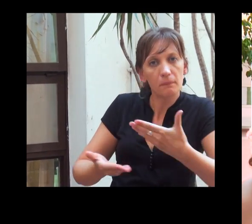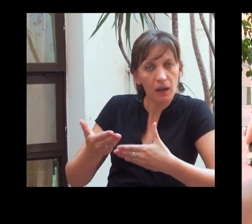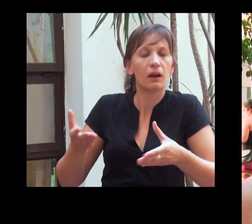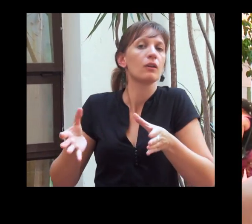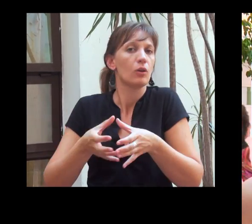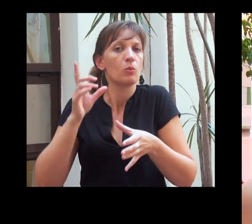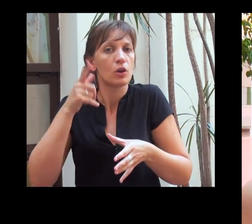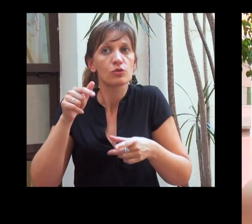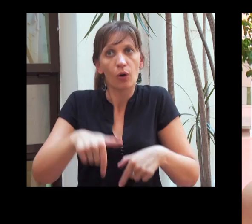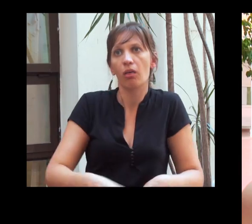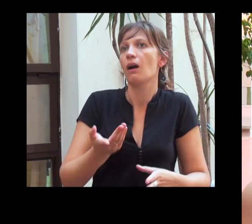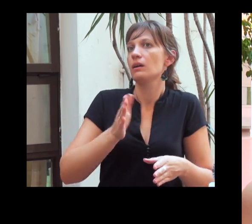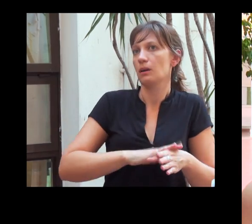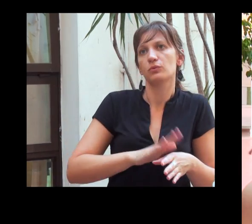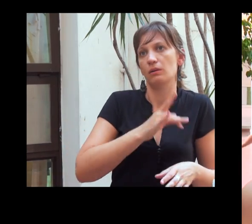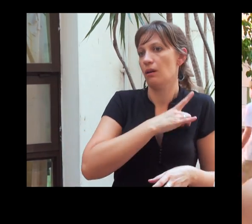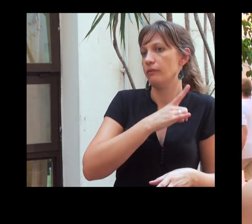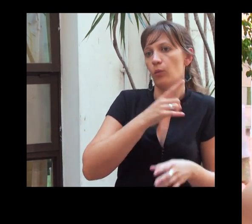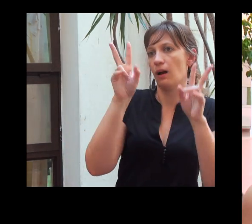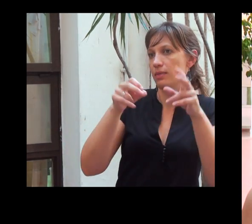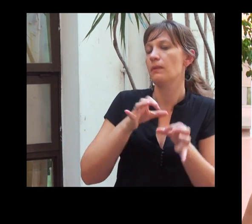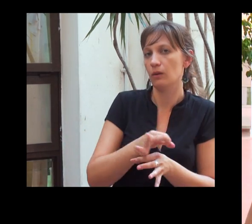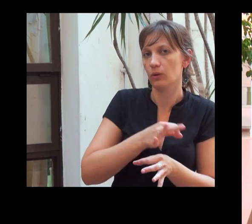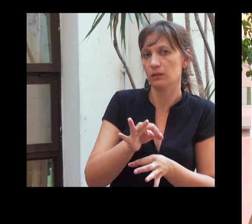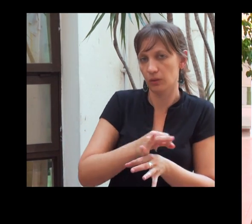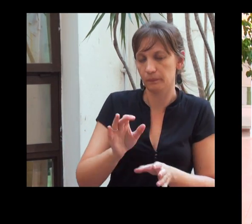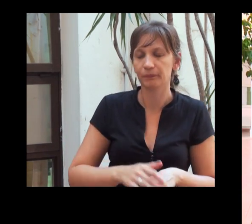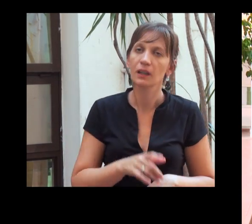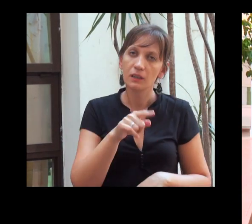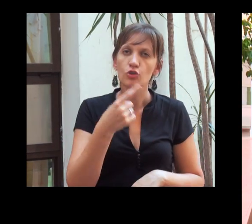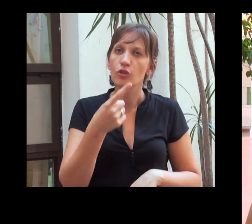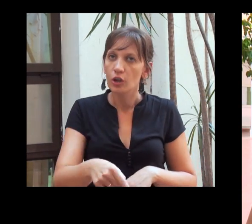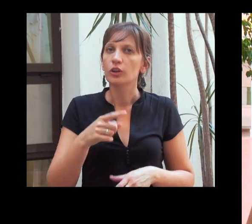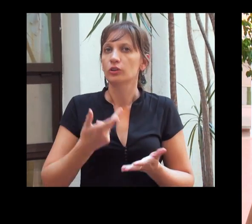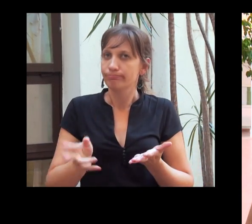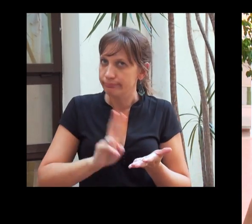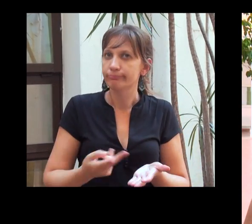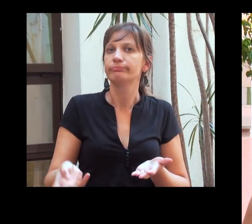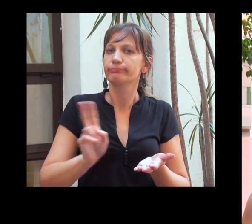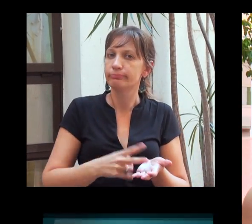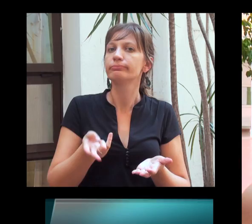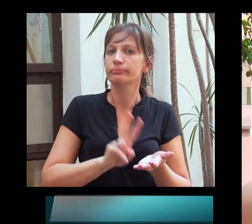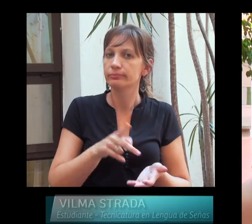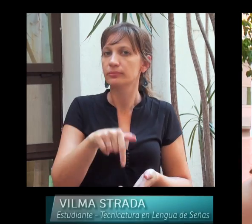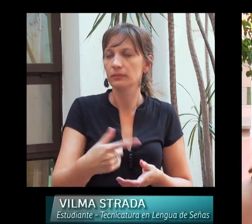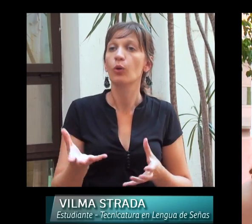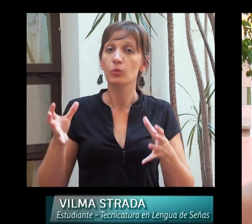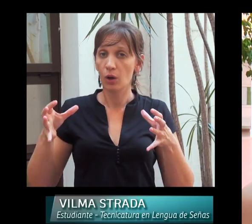lo que nosotros tenemos como responsabilidad social y una demanda específica y puntual de una comunidad. Yo repito esto muchas veces porque me parece que es